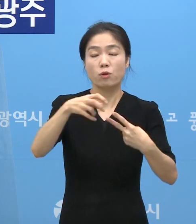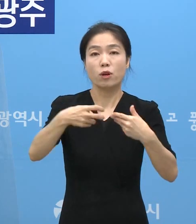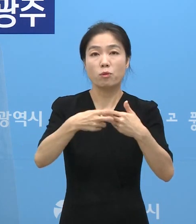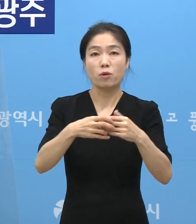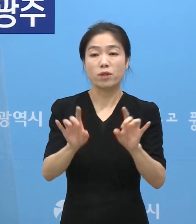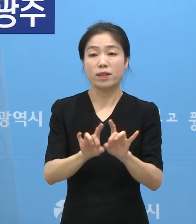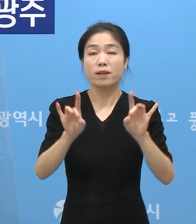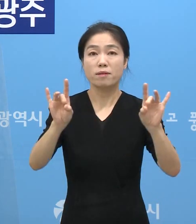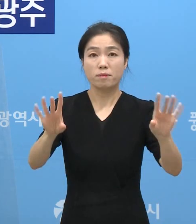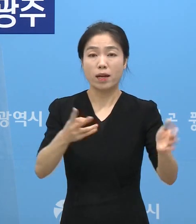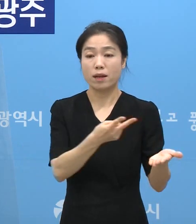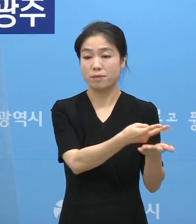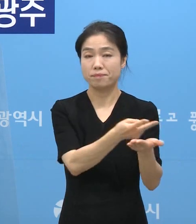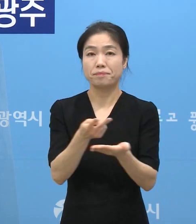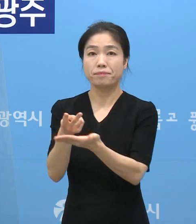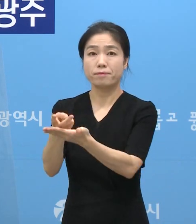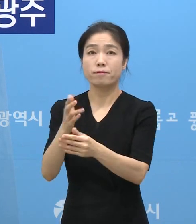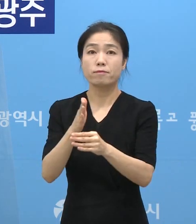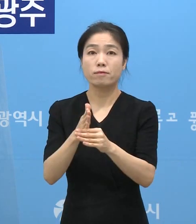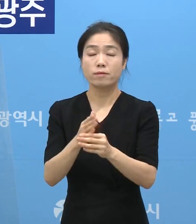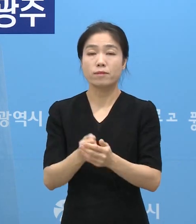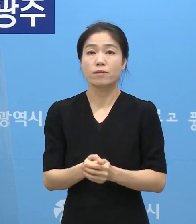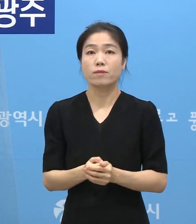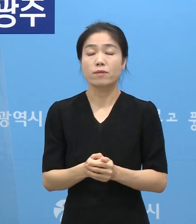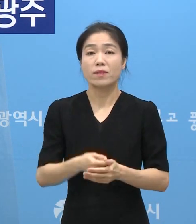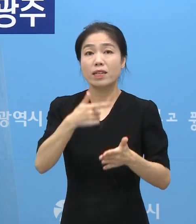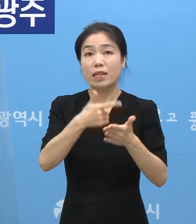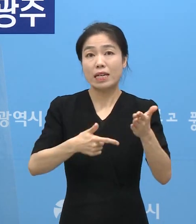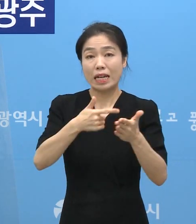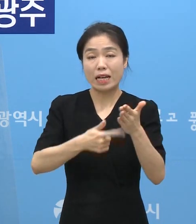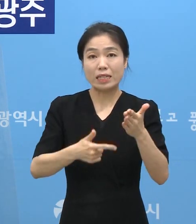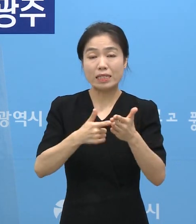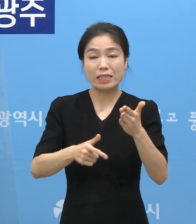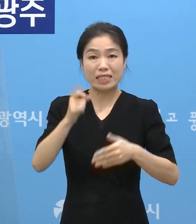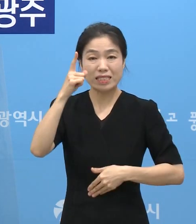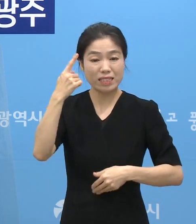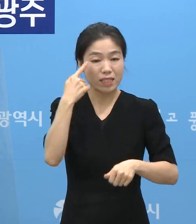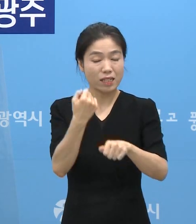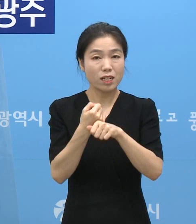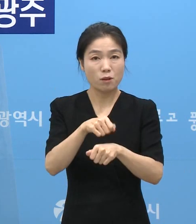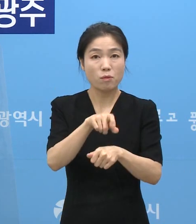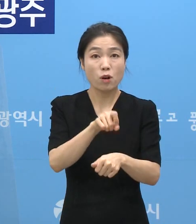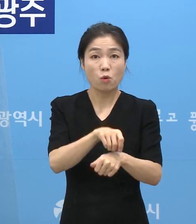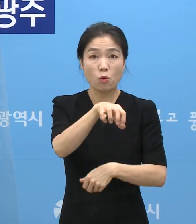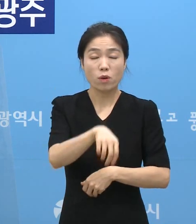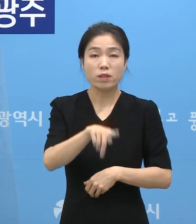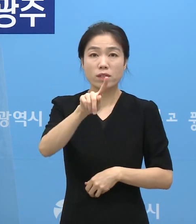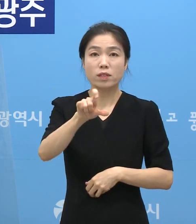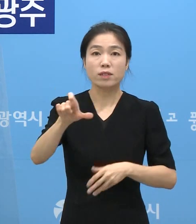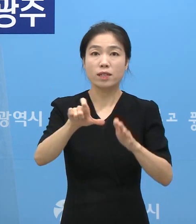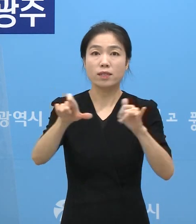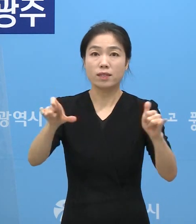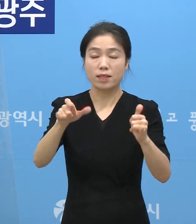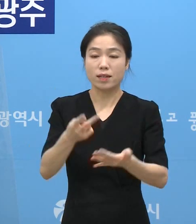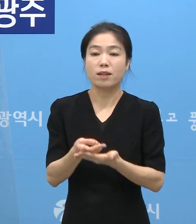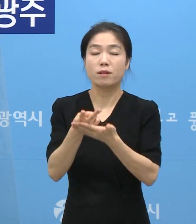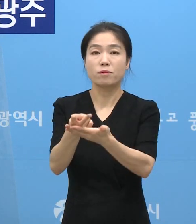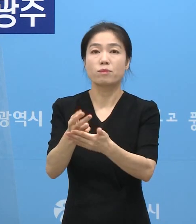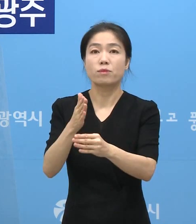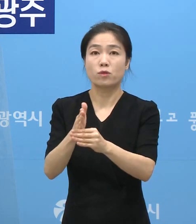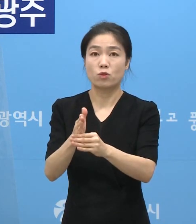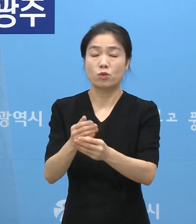1명씩 배정되어 있으며 강진인재개발원에 15명이 배정되었고